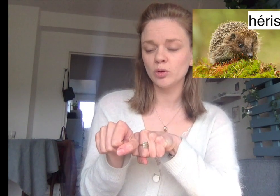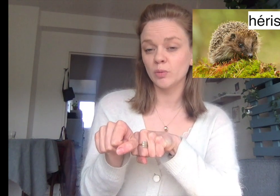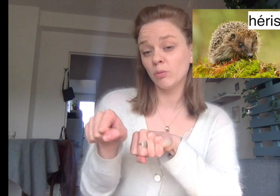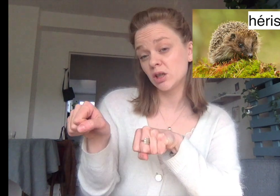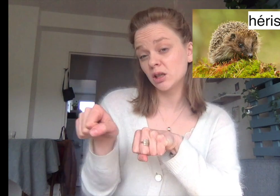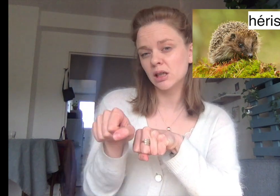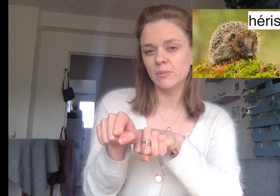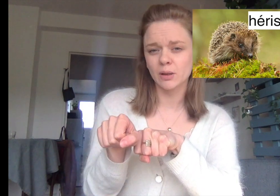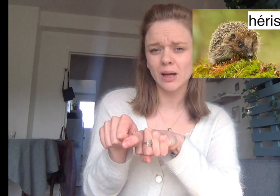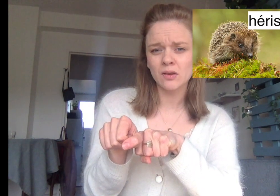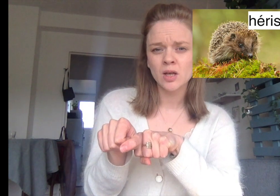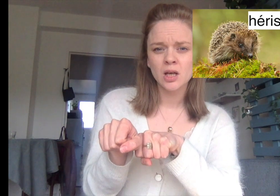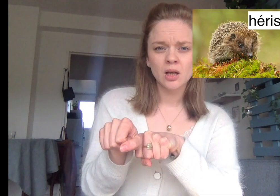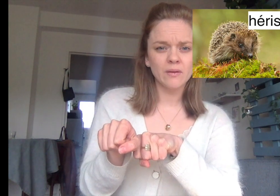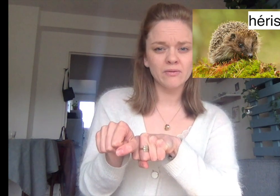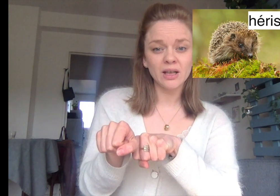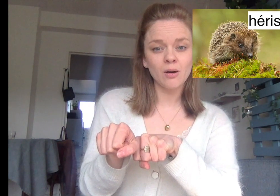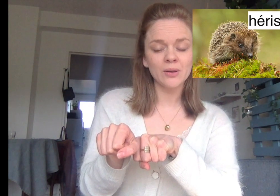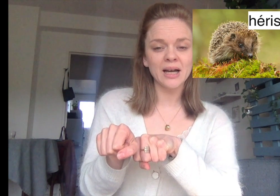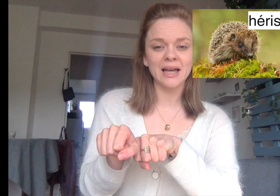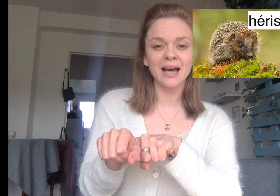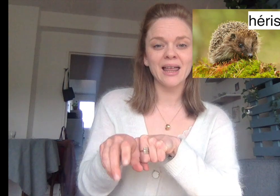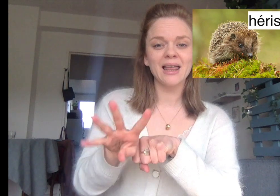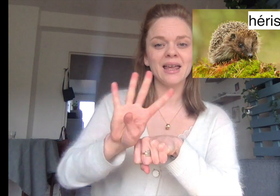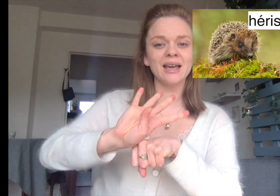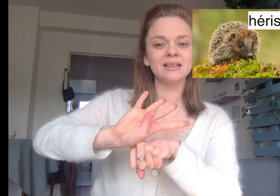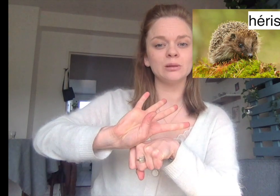main, moi j'écris avec la main droite, va venir en arrière. Hérisson.